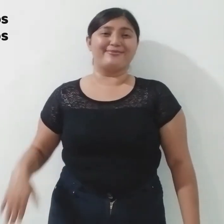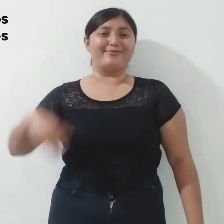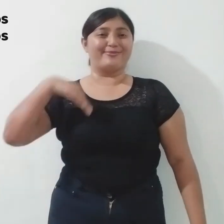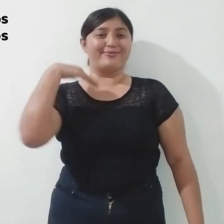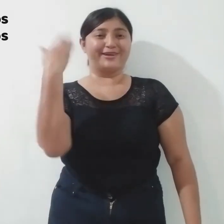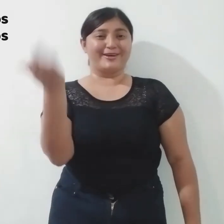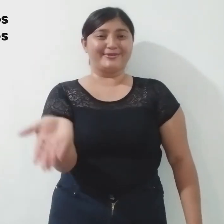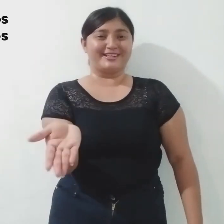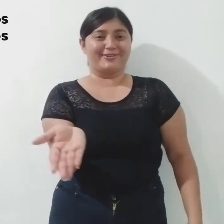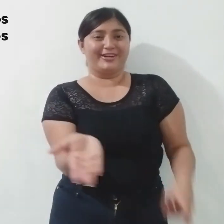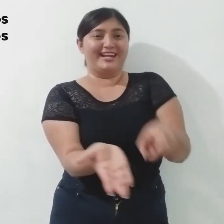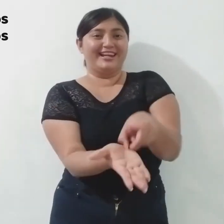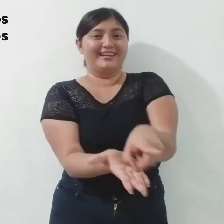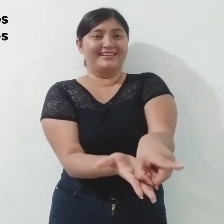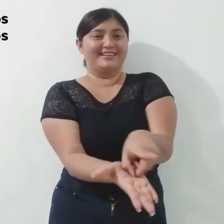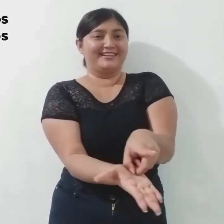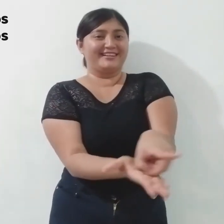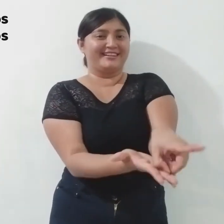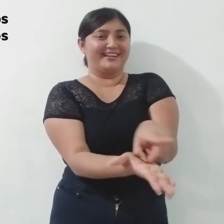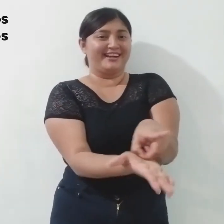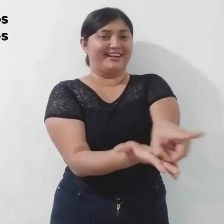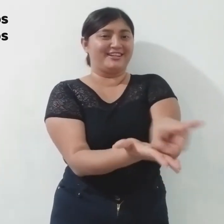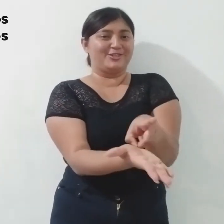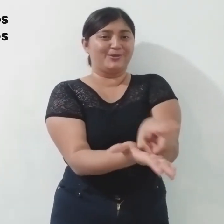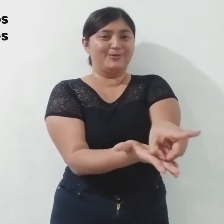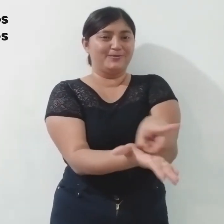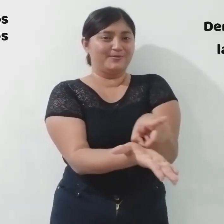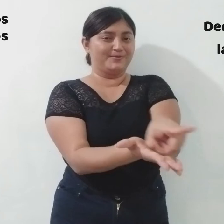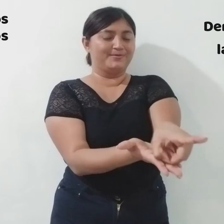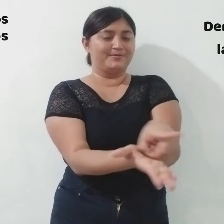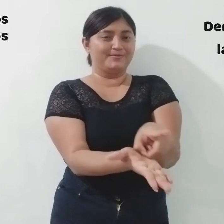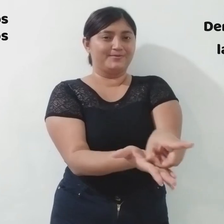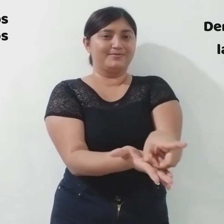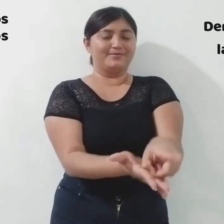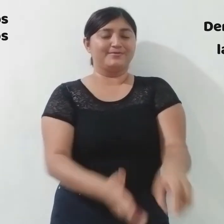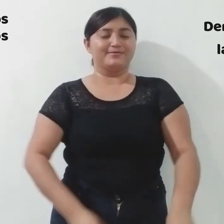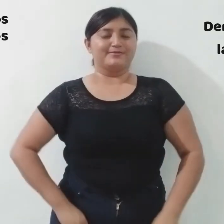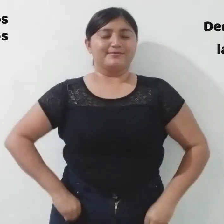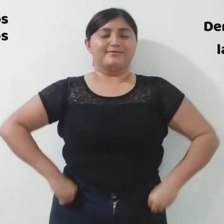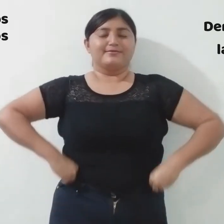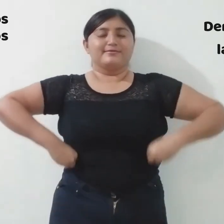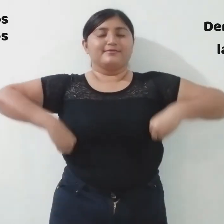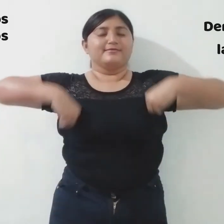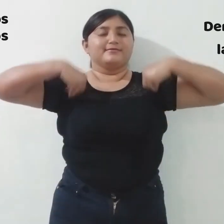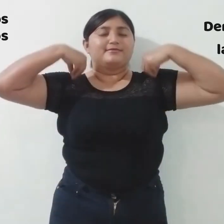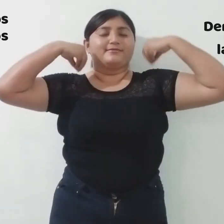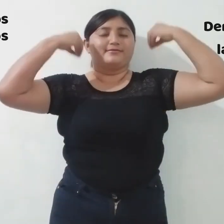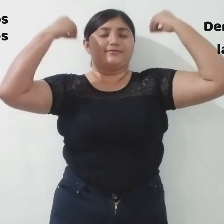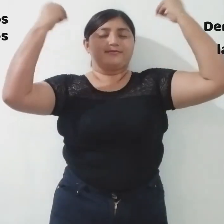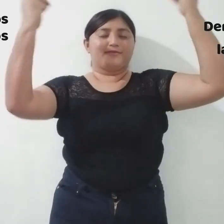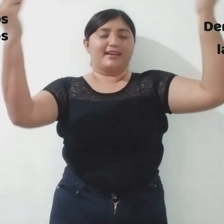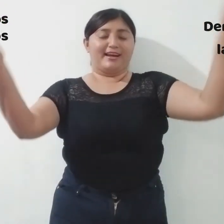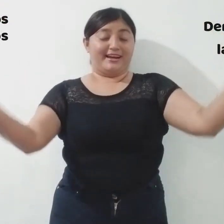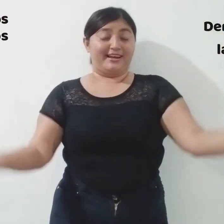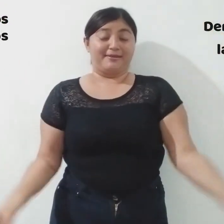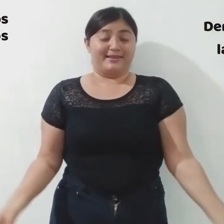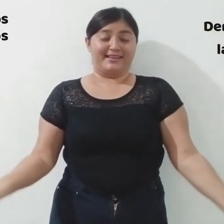Voy a comenzar con el derecho a la vida,